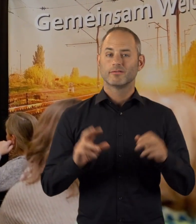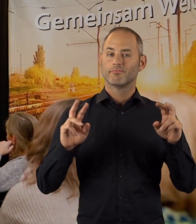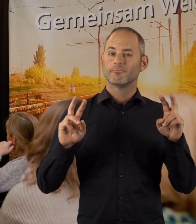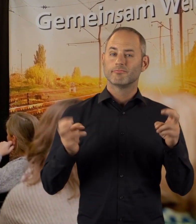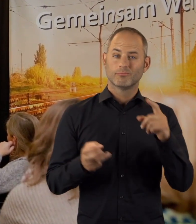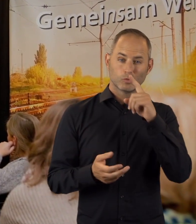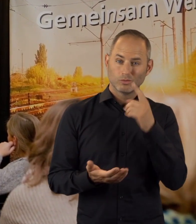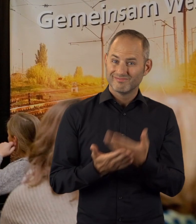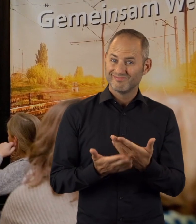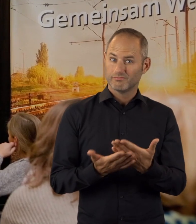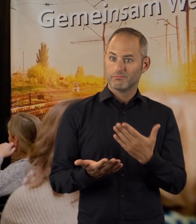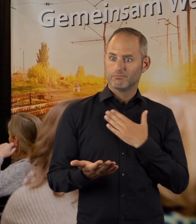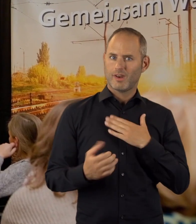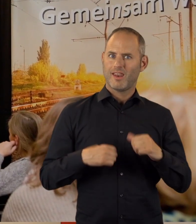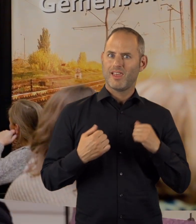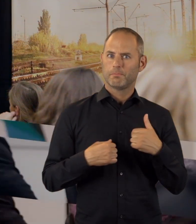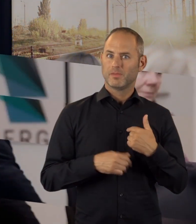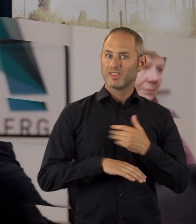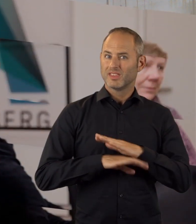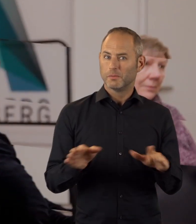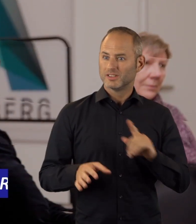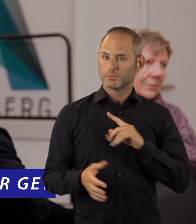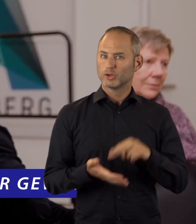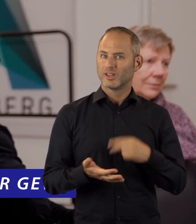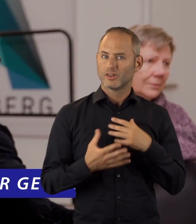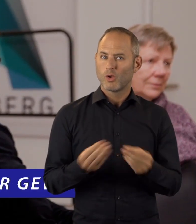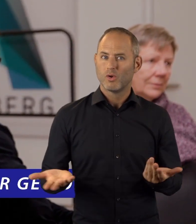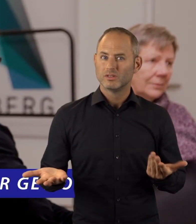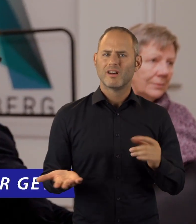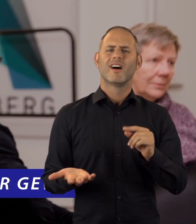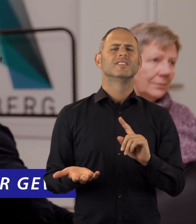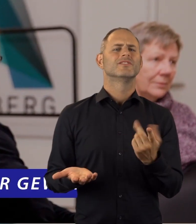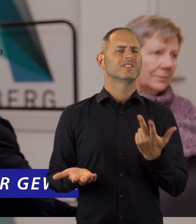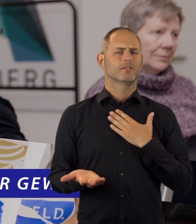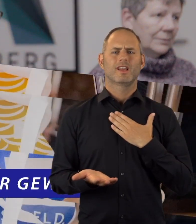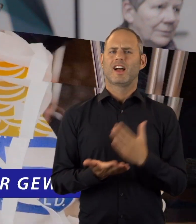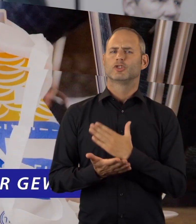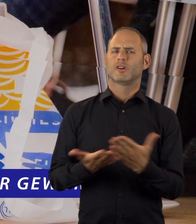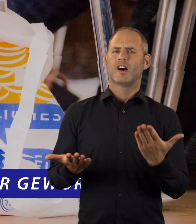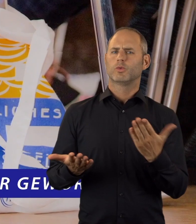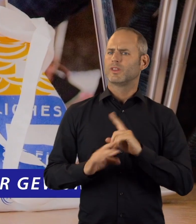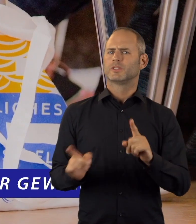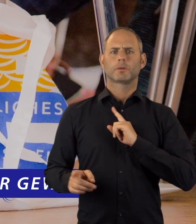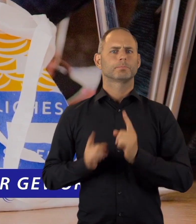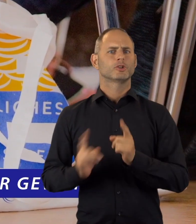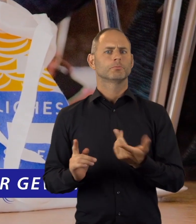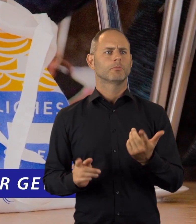Nur weil ich in meinem Leben nicht mehr alles selbstständig lösen kann, heißt das doch nicht, dass ich meine Entscheidungen nicht mehr selbstbestimmt und autonom treffen kann.